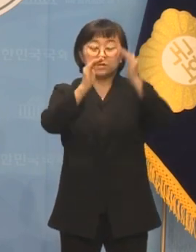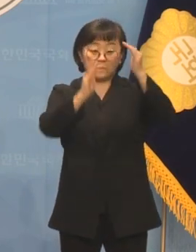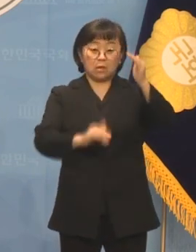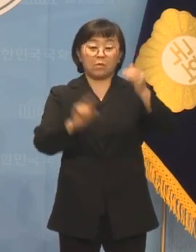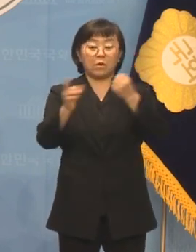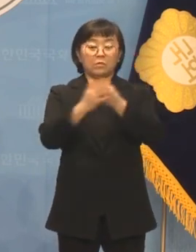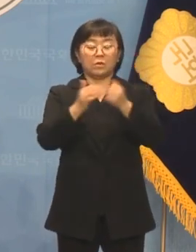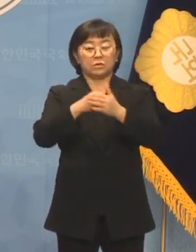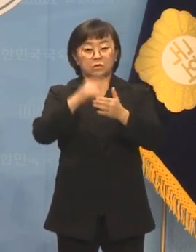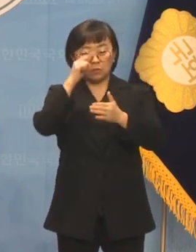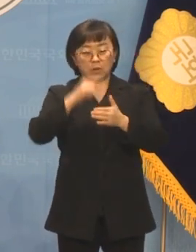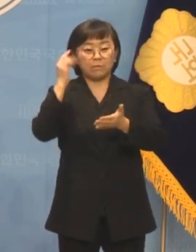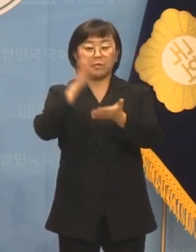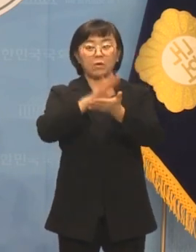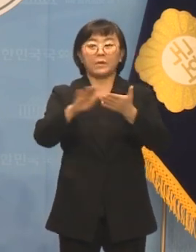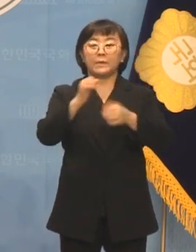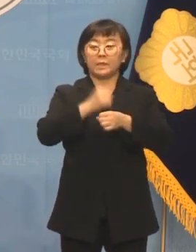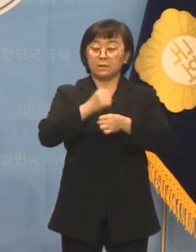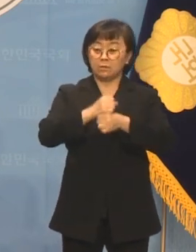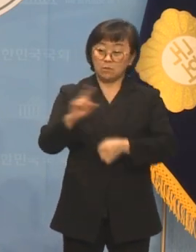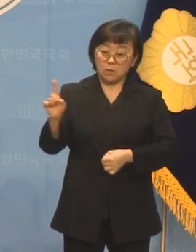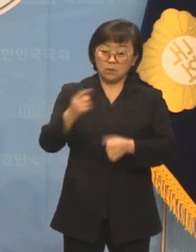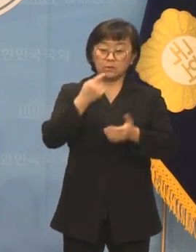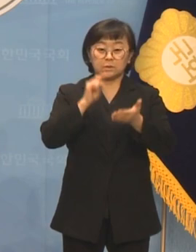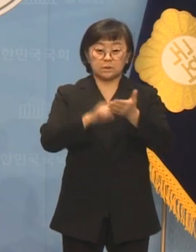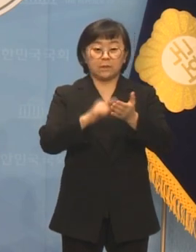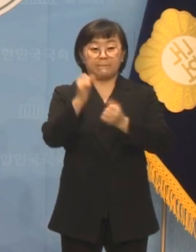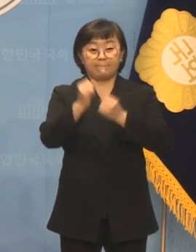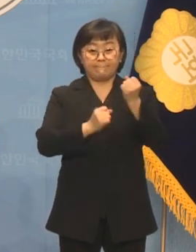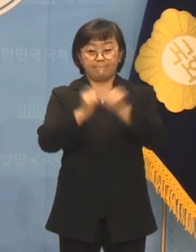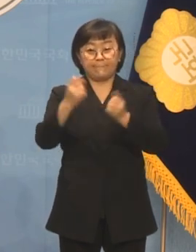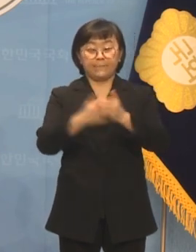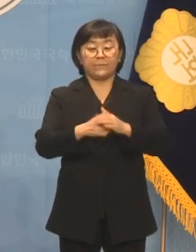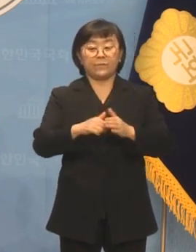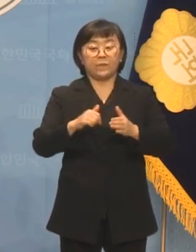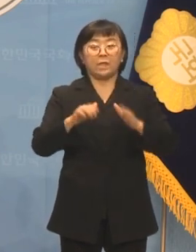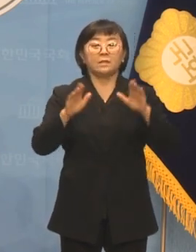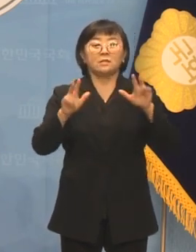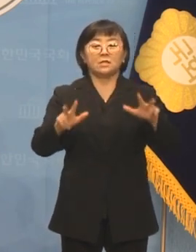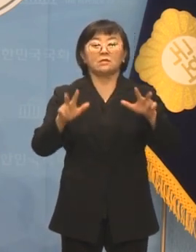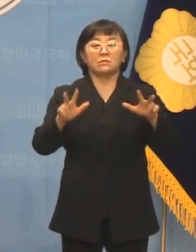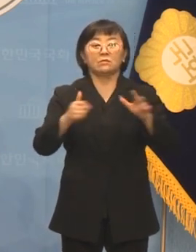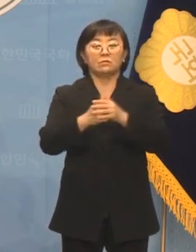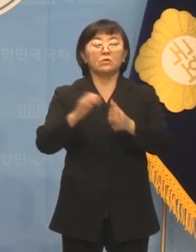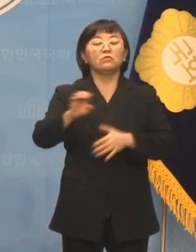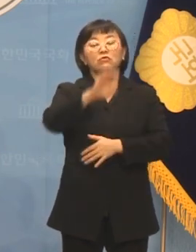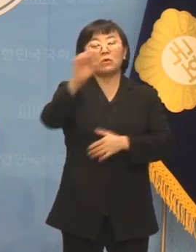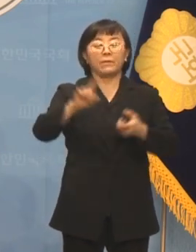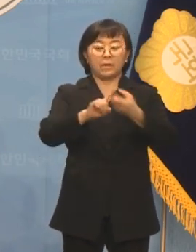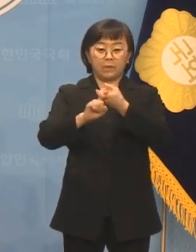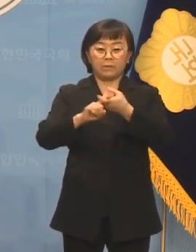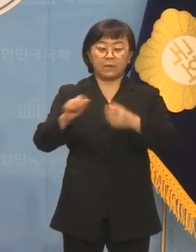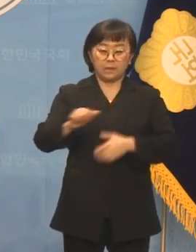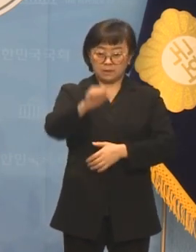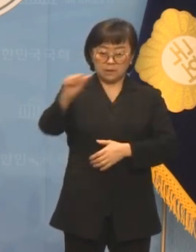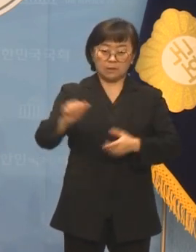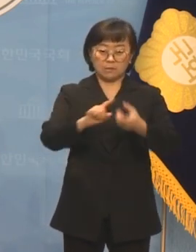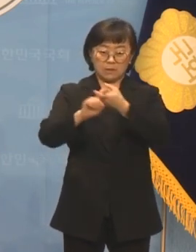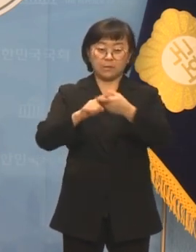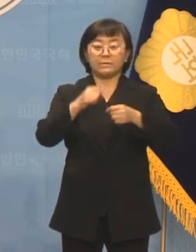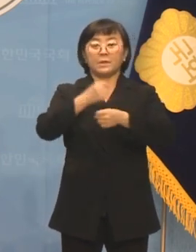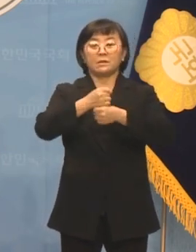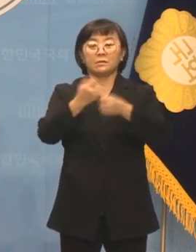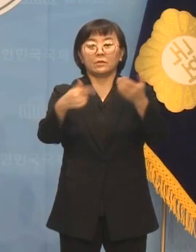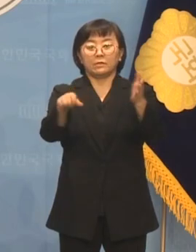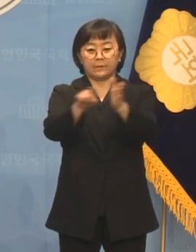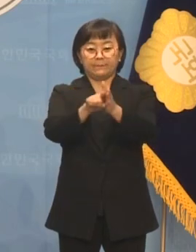동양평화를 구축하는 방법은 쉽게 말해 지급의 유럽연합 같은 아시아연합을 결성하는